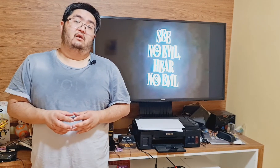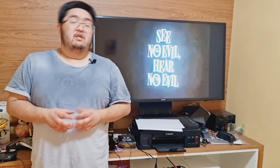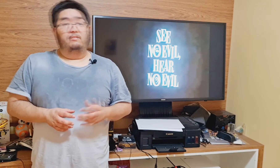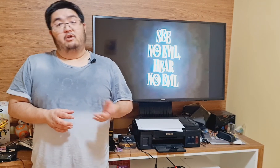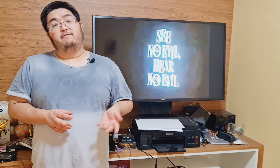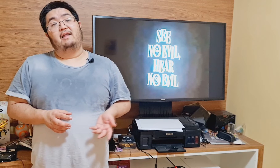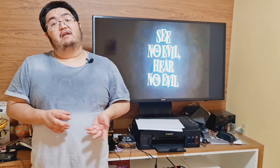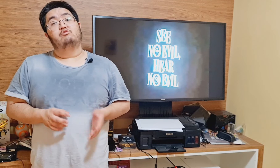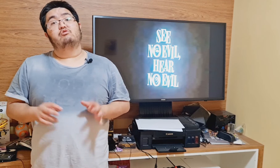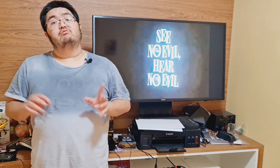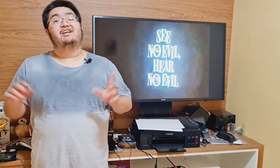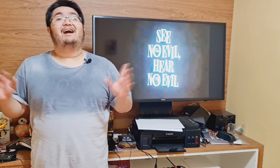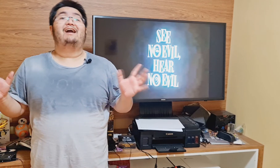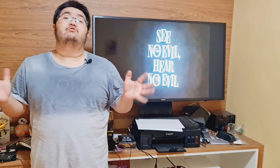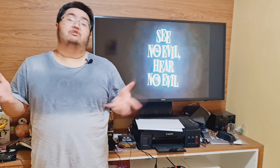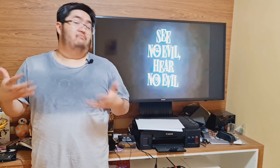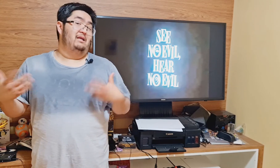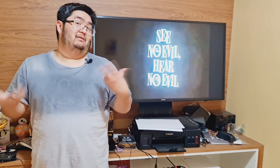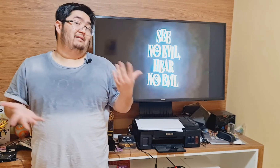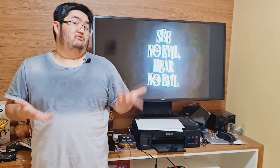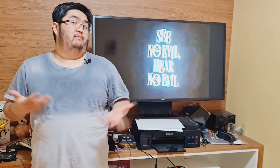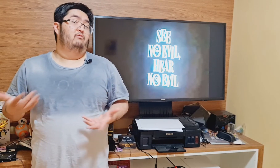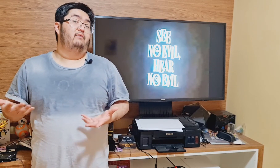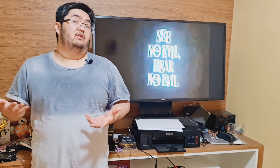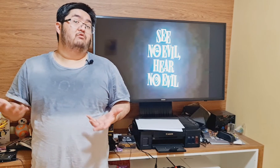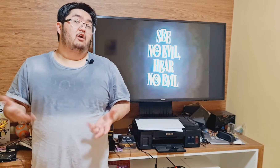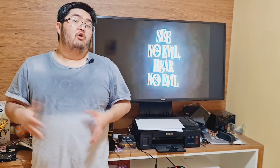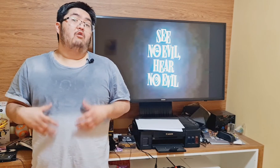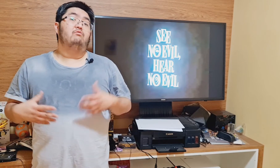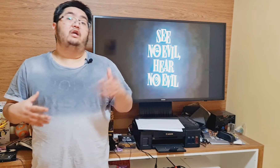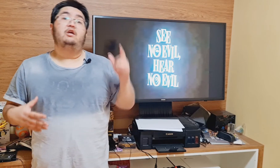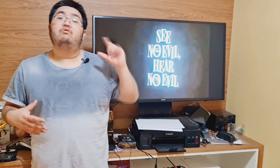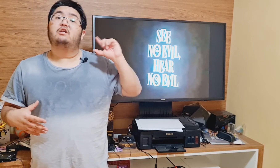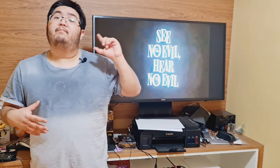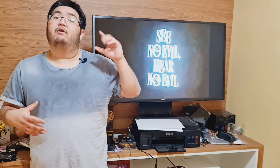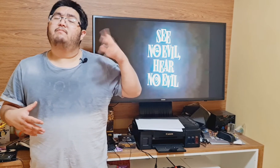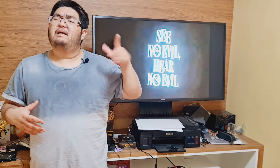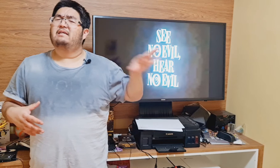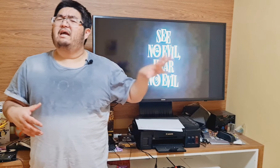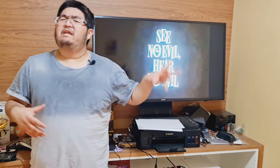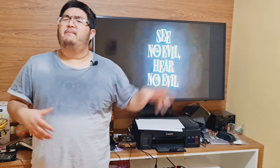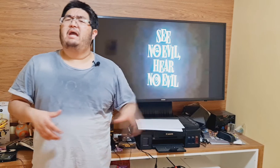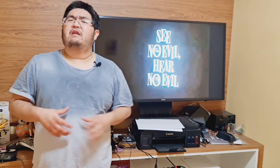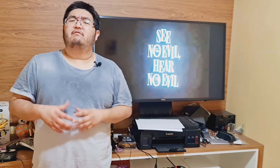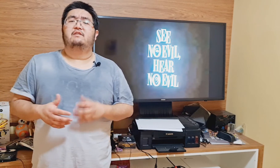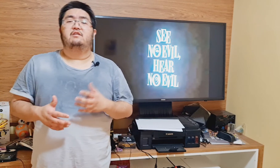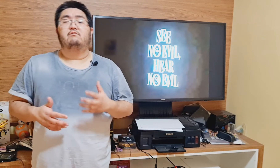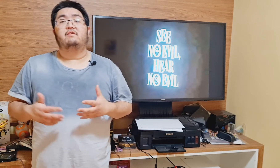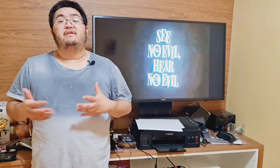Você pode falar do som de galhos sendo balançados pelo vento, ou um rio que pode passar ali perto, fazendo com que fique